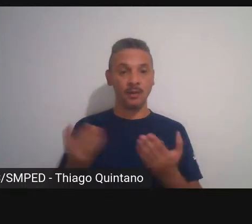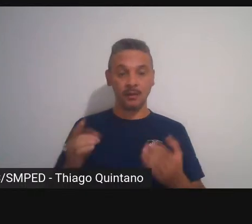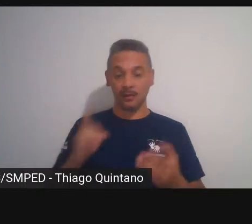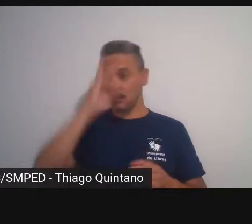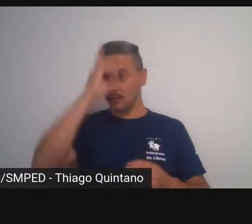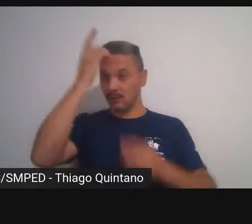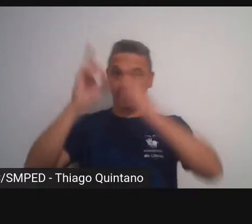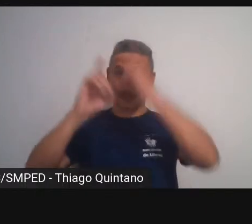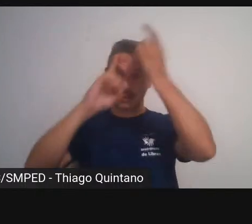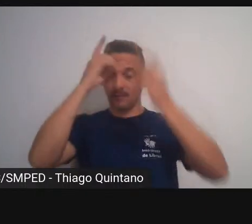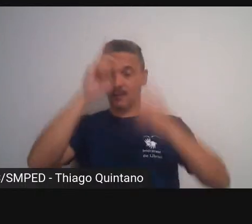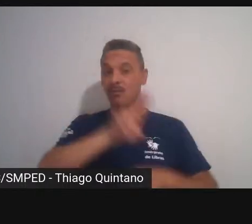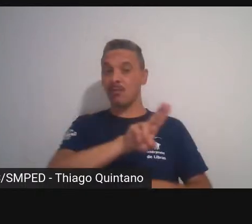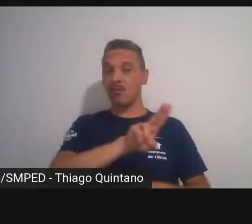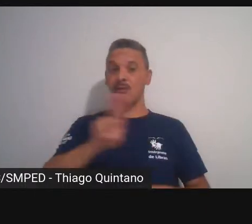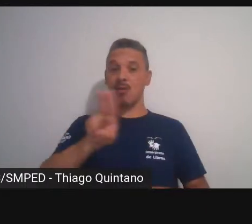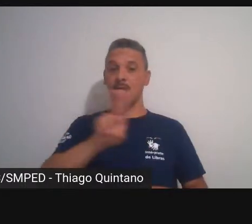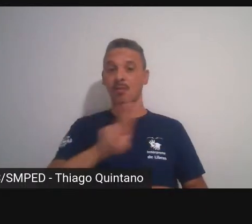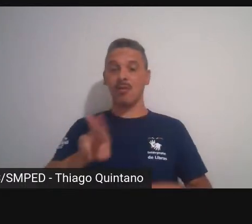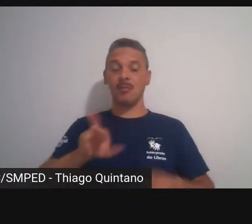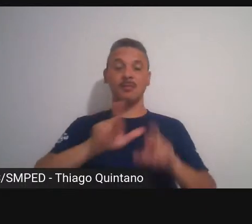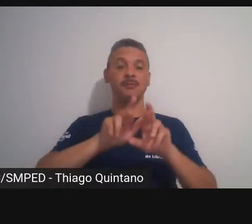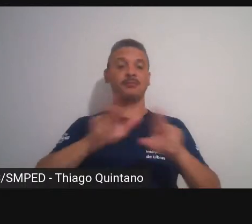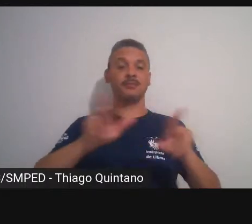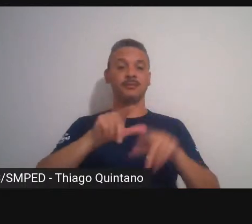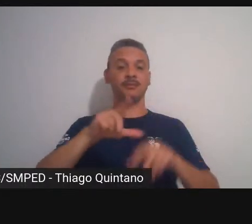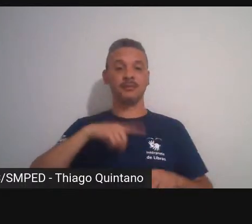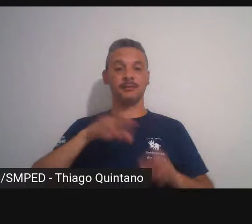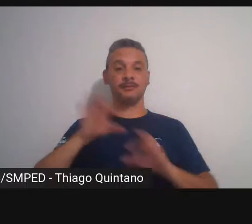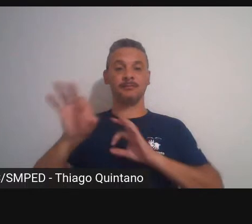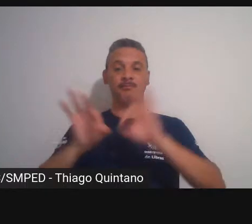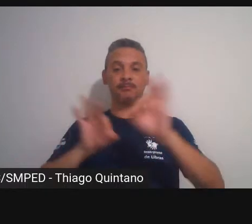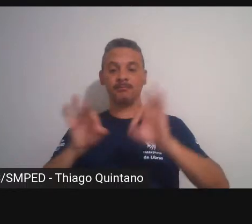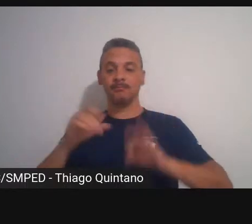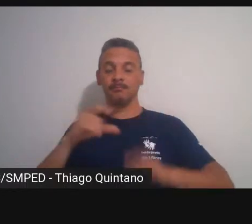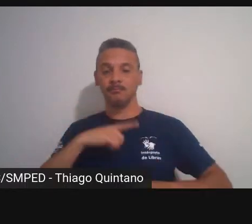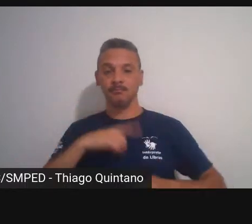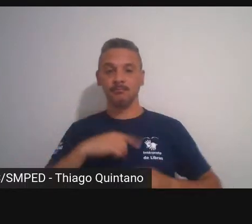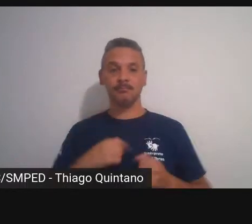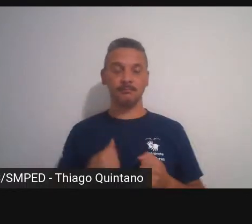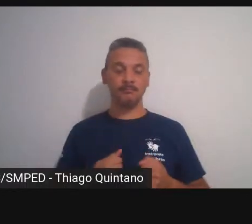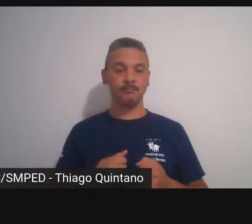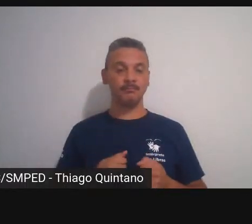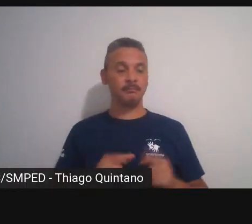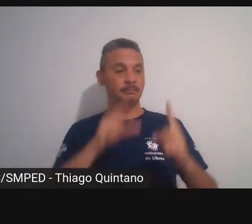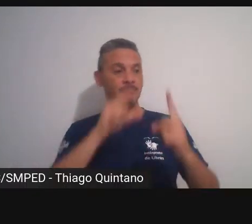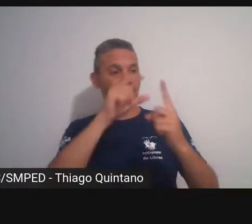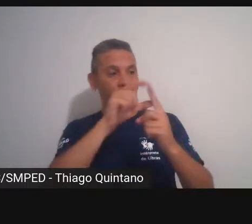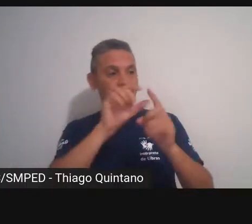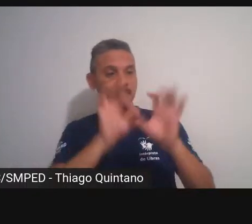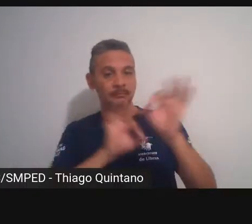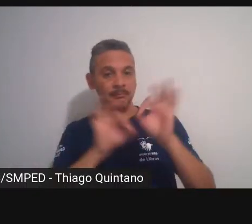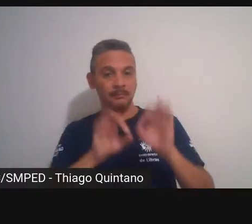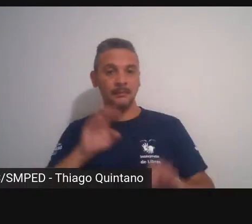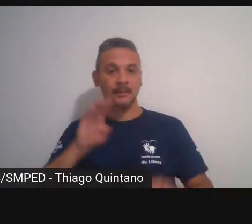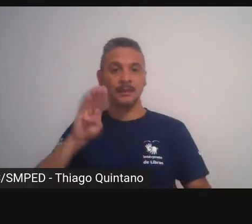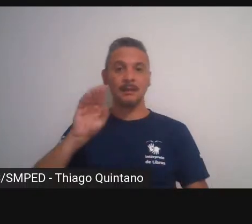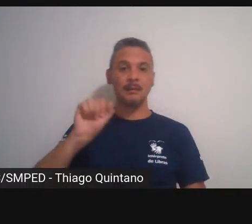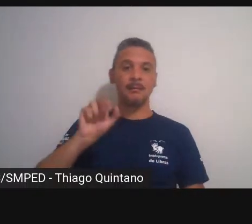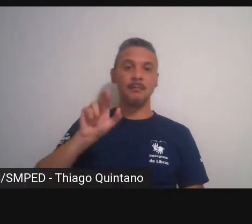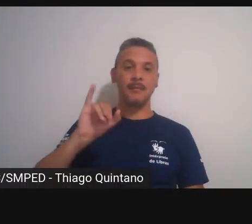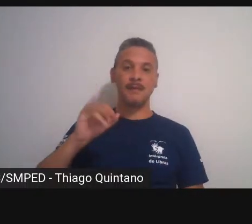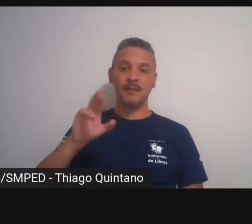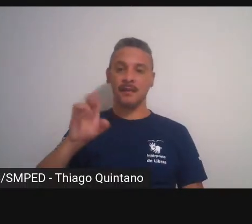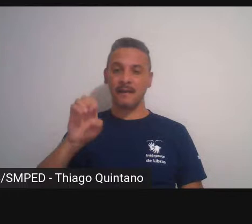estupis eu pego e construo uma uma palavra a barique ou sei lá